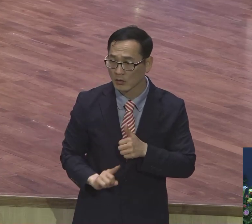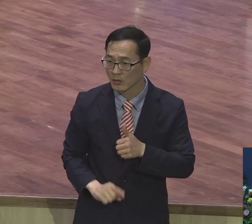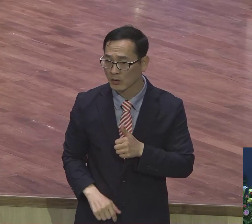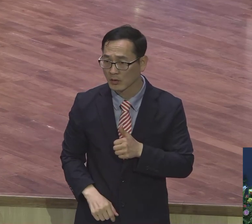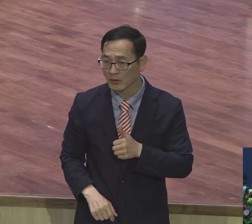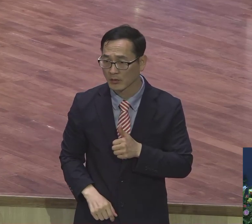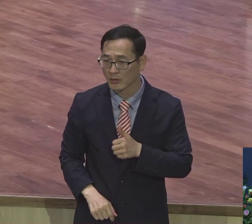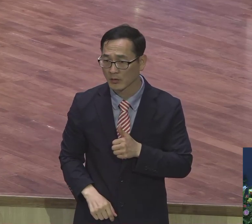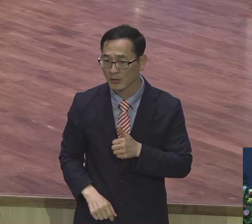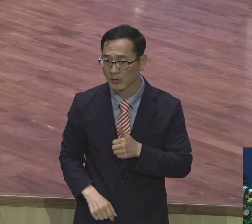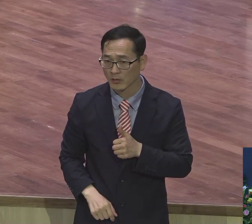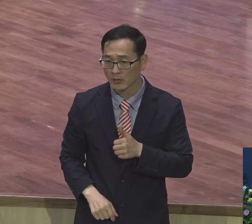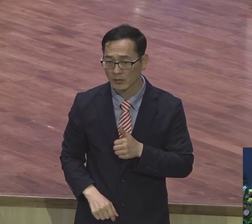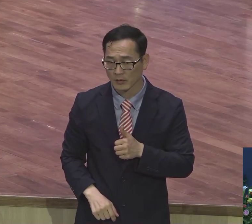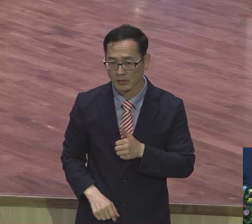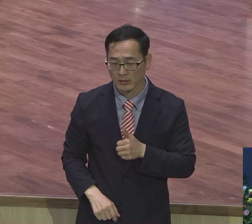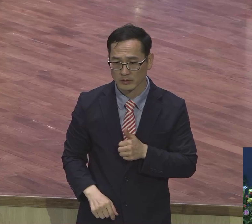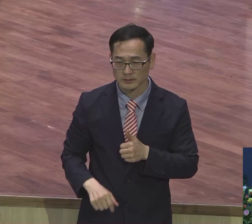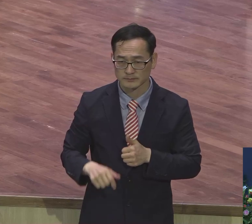되게 달라고